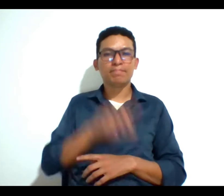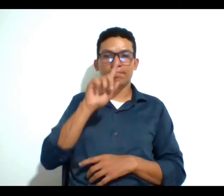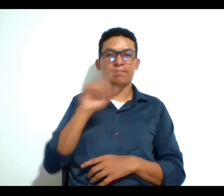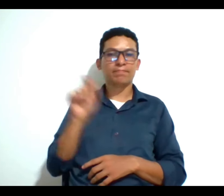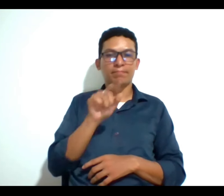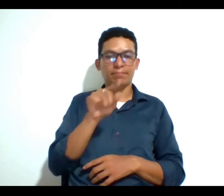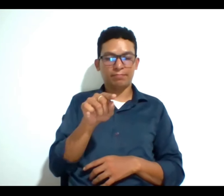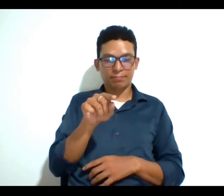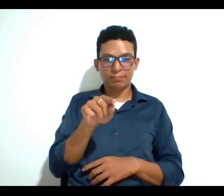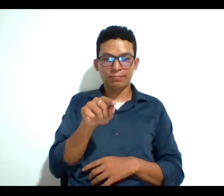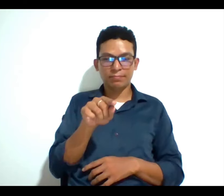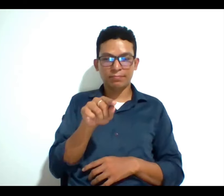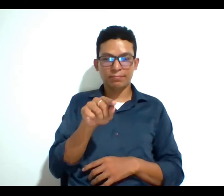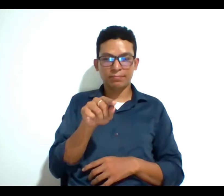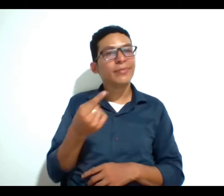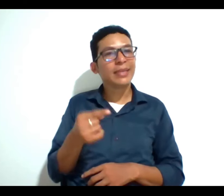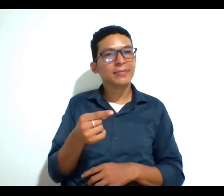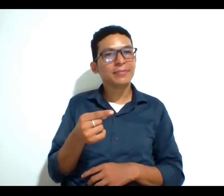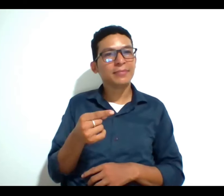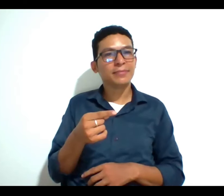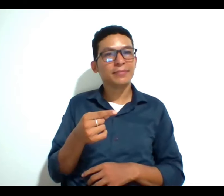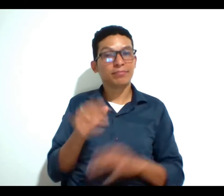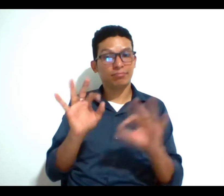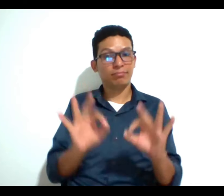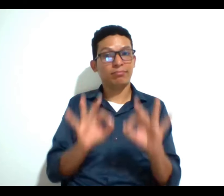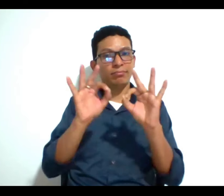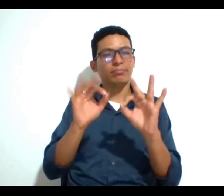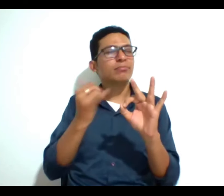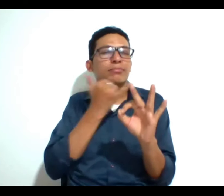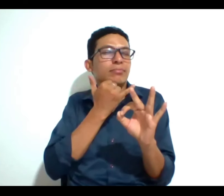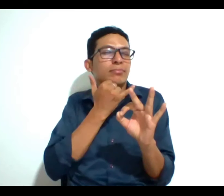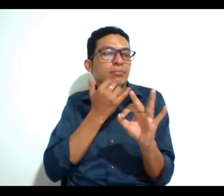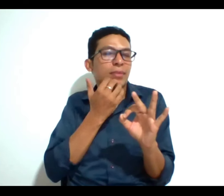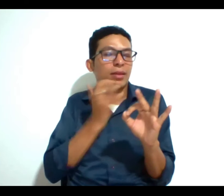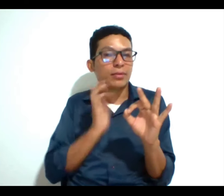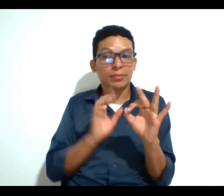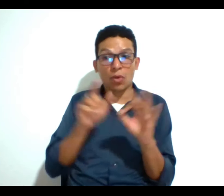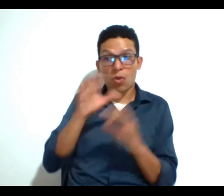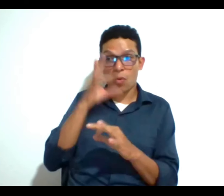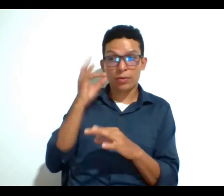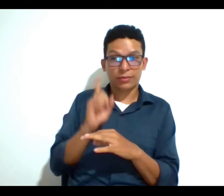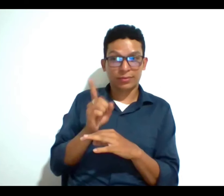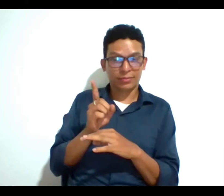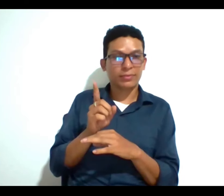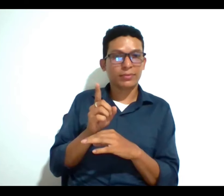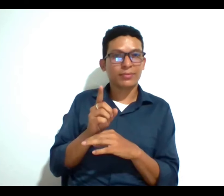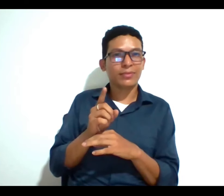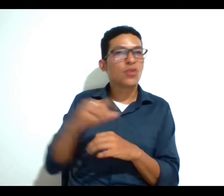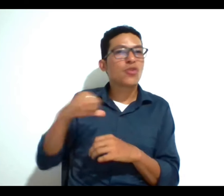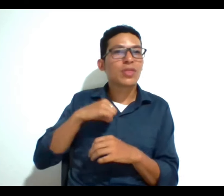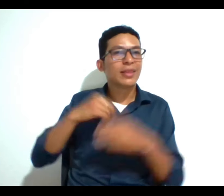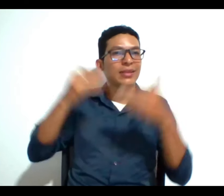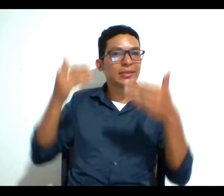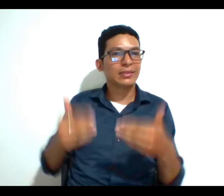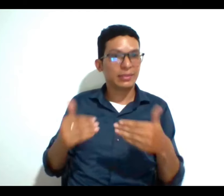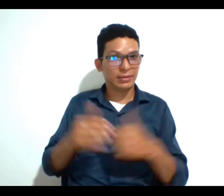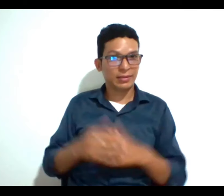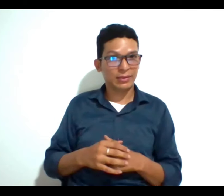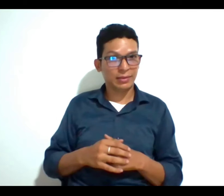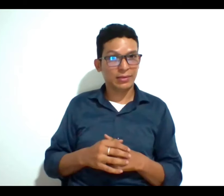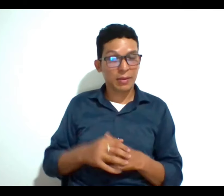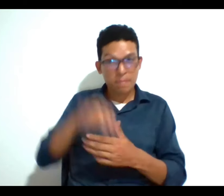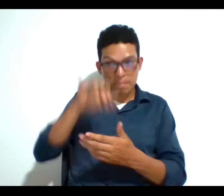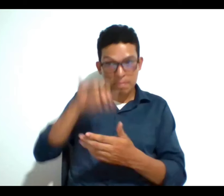que me pareció excelente que hubiera pasado si este señor no hubiera tenido discapacidad hubiera tenido los mismos problemas